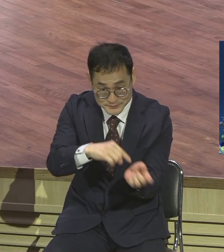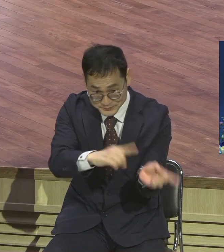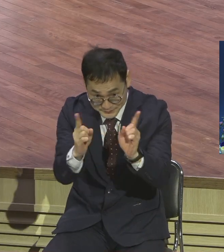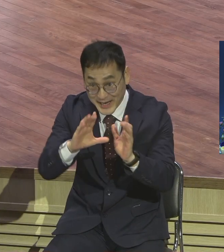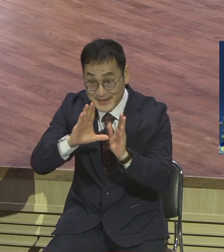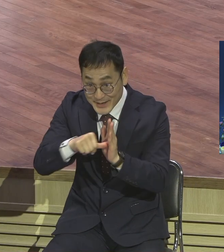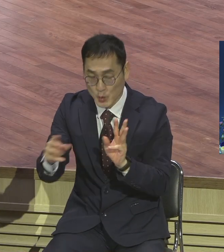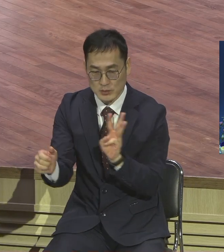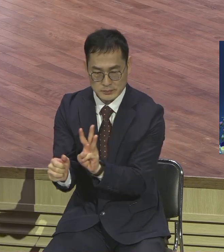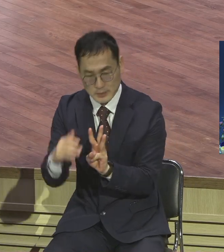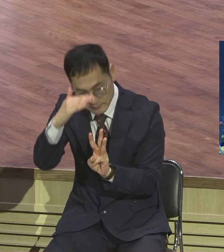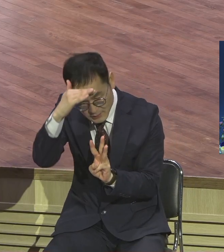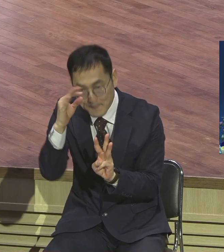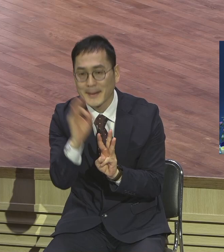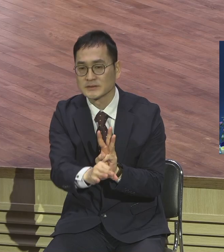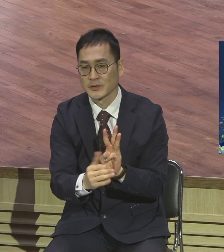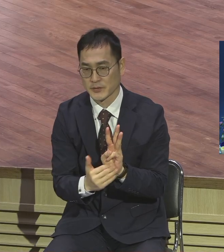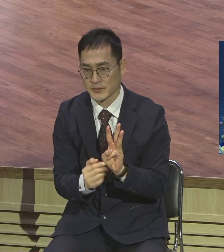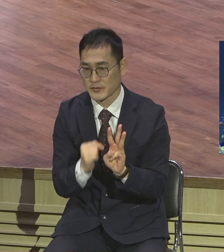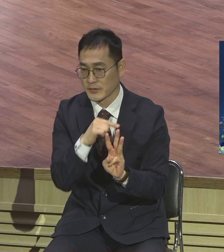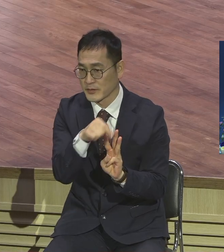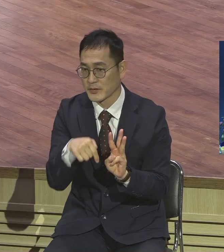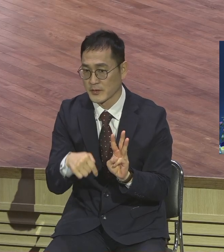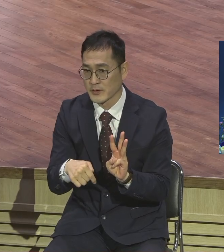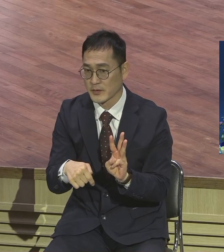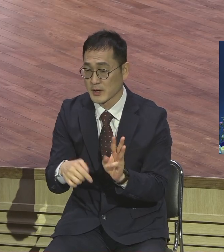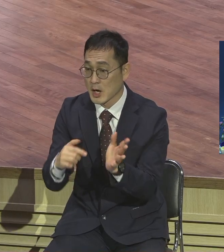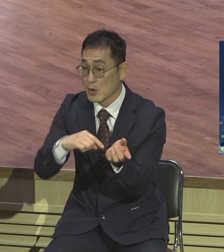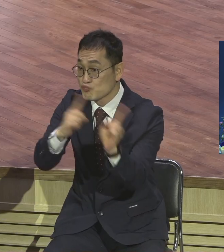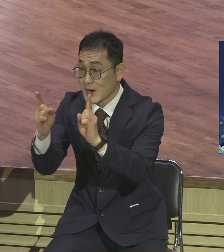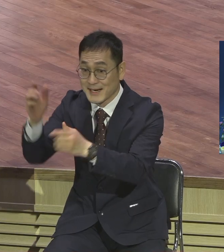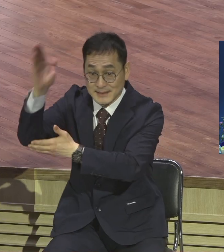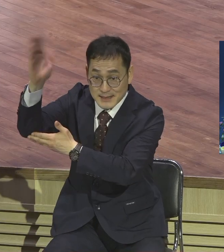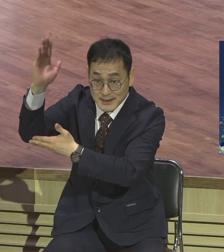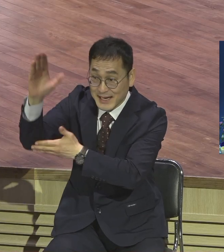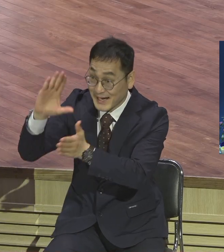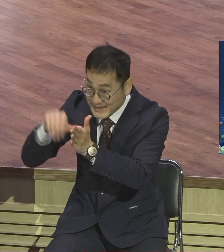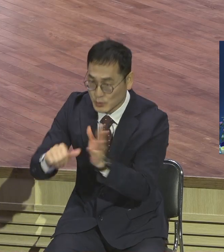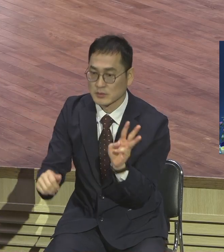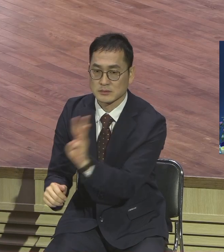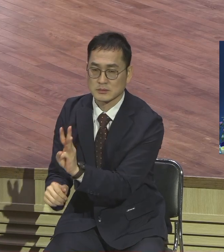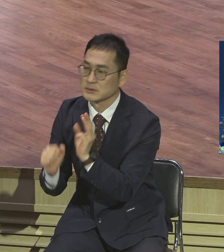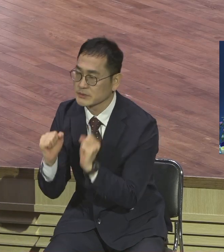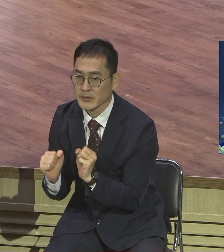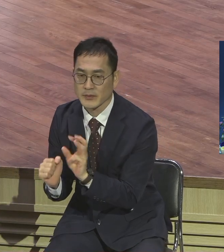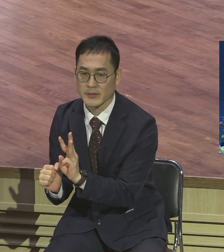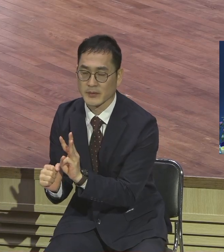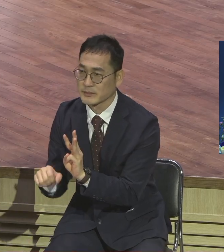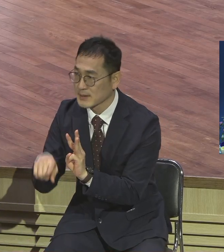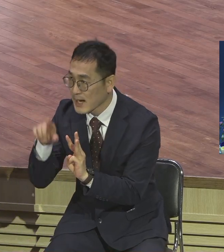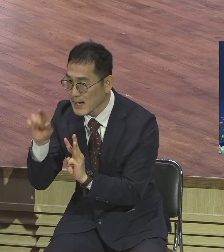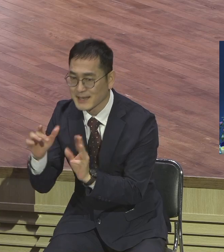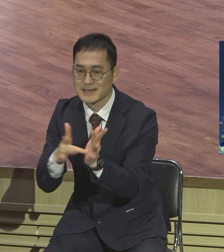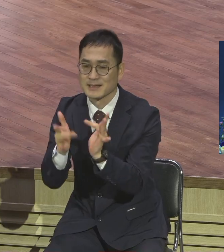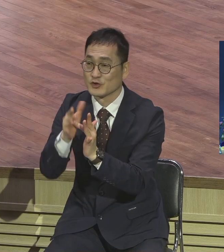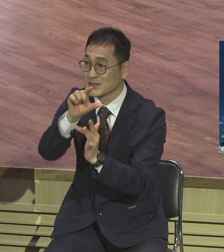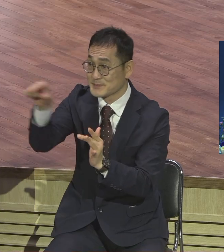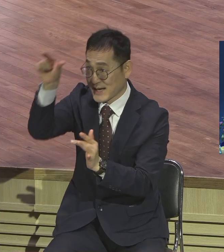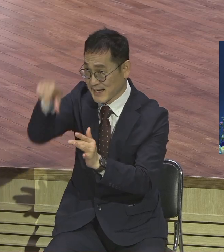예수님께서 부활 메시지를 전할 현장에도 이 세 사람이 있었어요 예수님께서 십자의 고난을 앞두고 개사문의